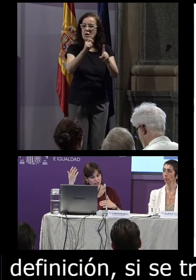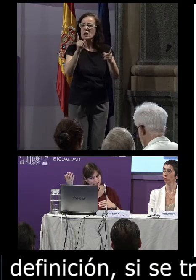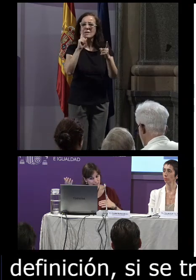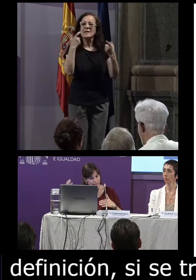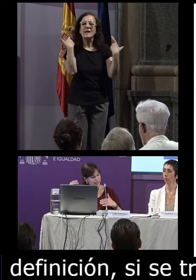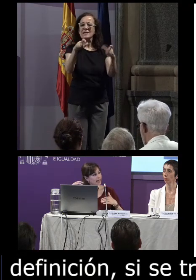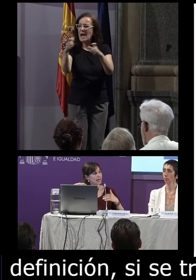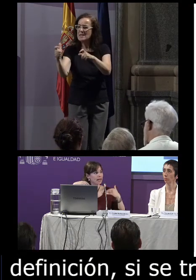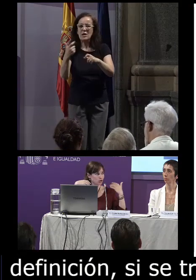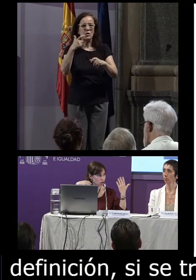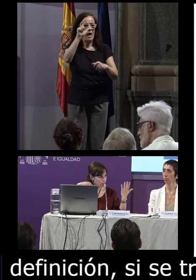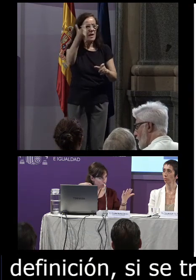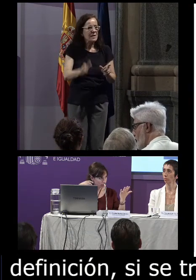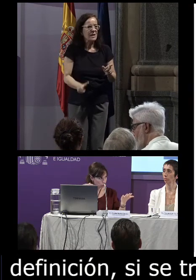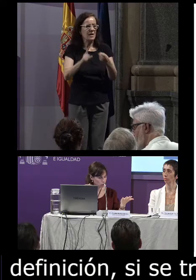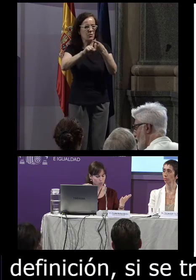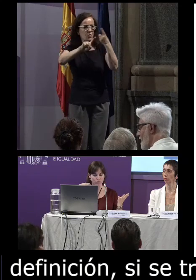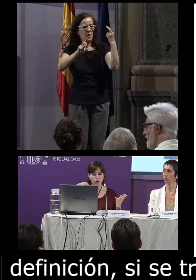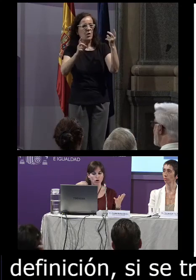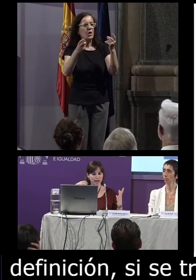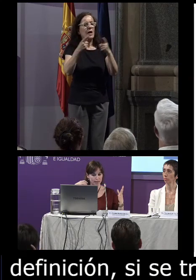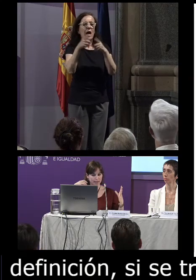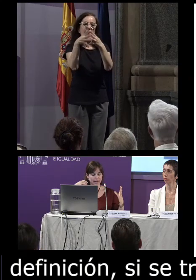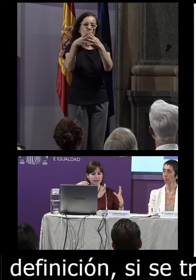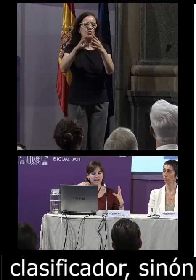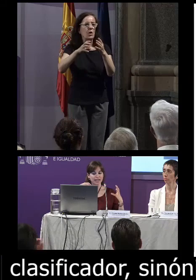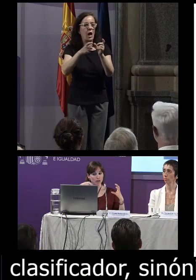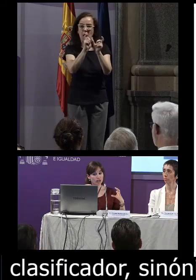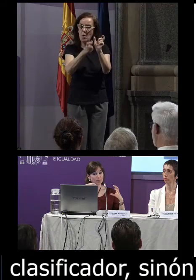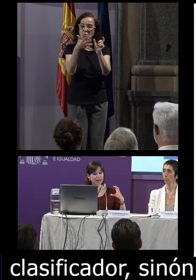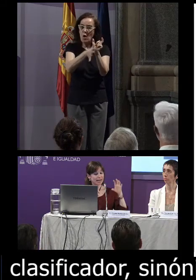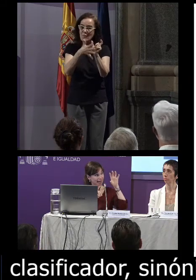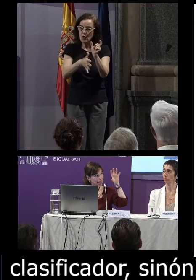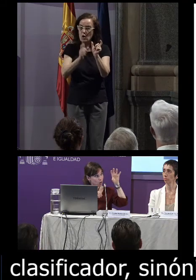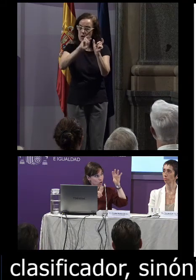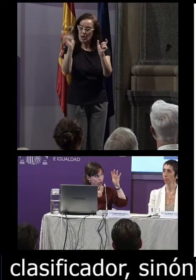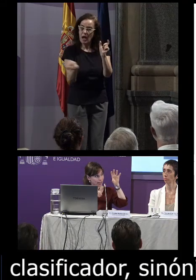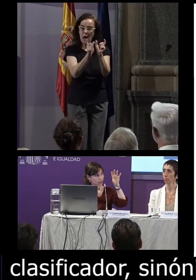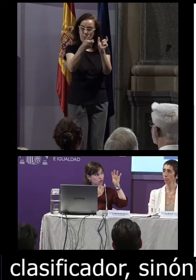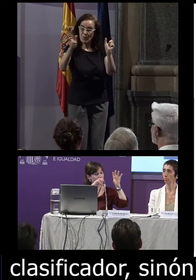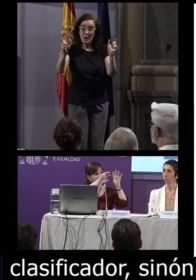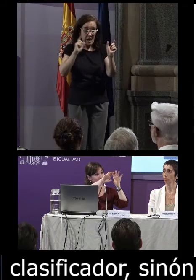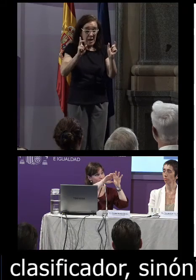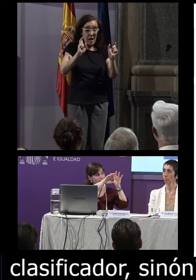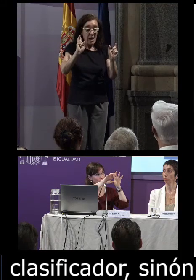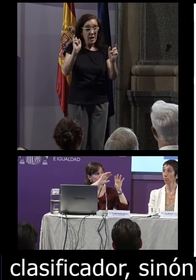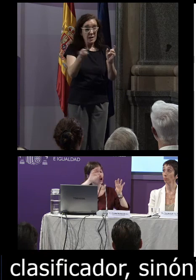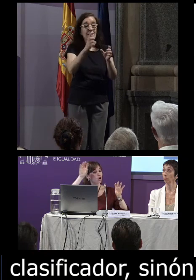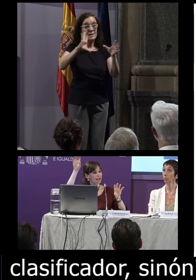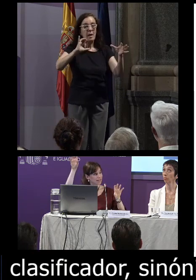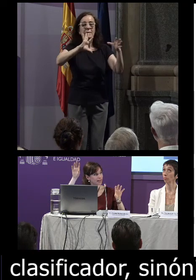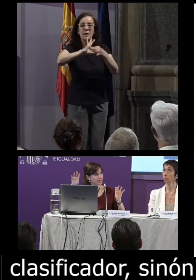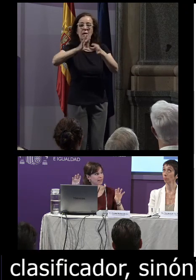categoría léxica tiene la estructura morfológica etcétera sino también que cada uno de estos esté enlazado